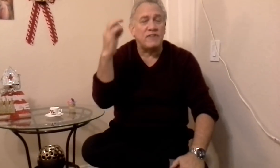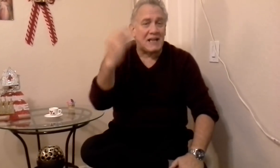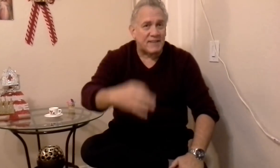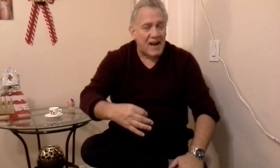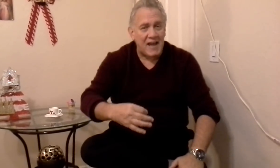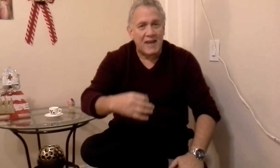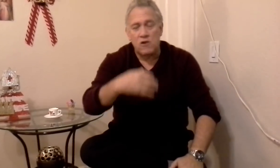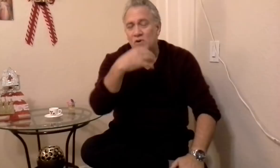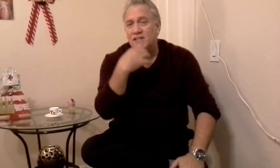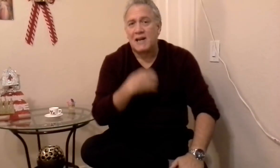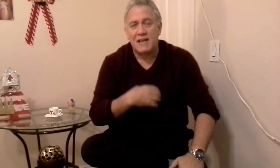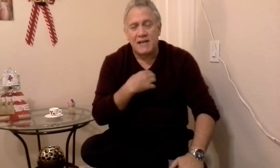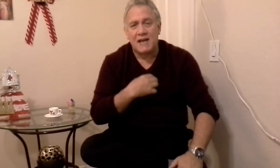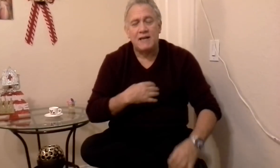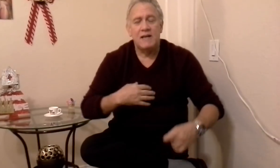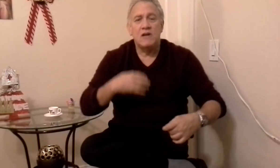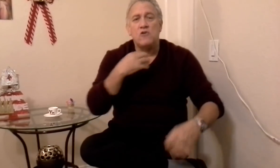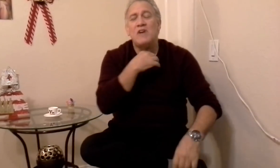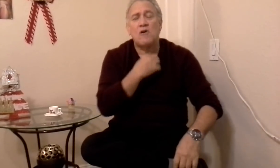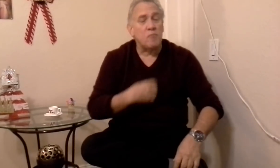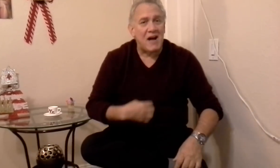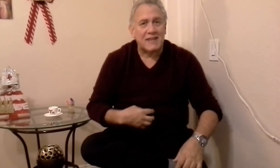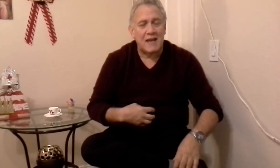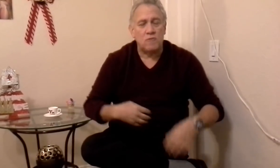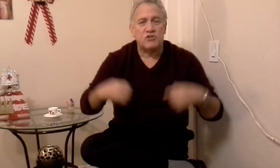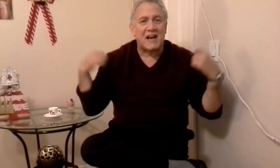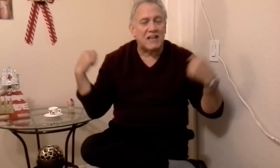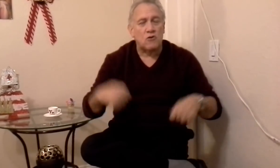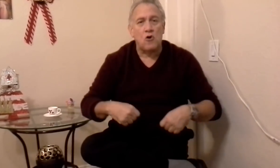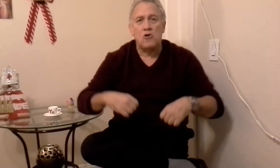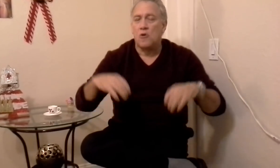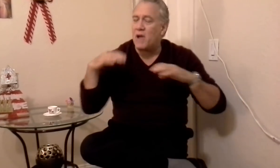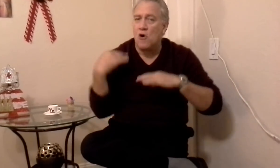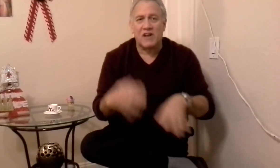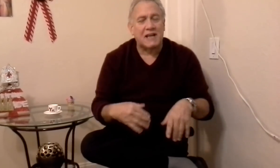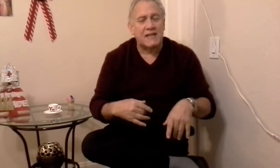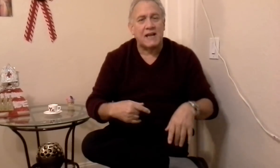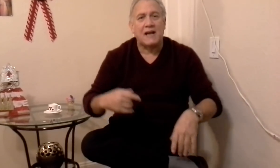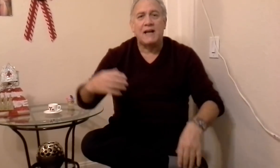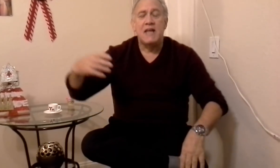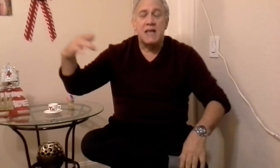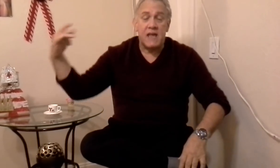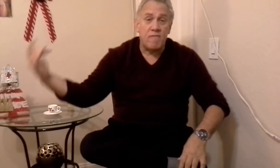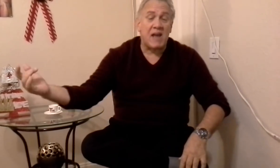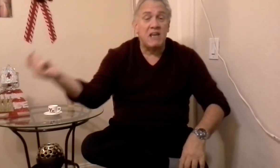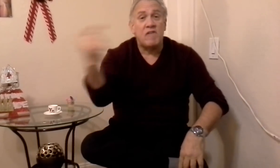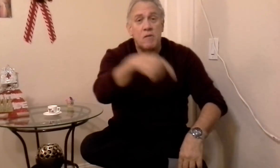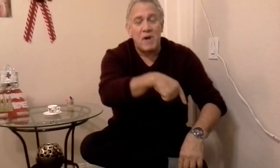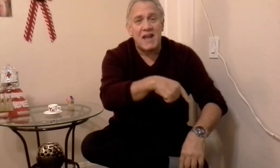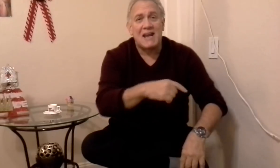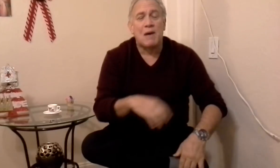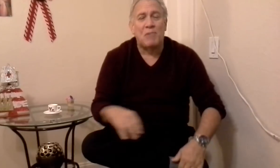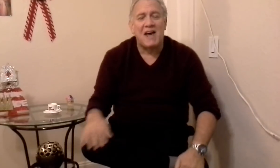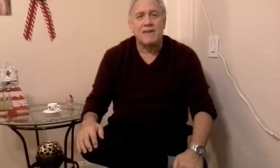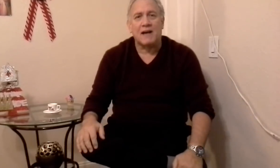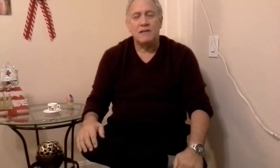ponte el traje, y una charlina, y una corbata, un chaquetón, los mejores que tengan, y ven y verme en la playa,